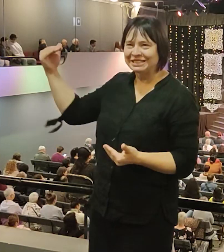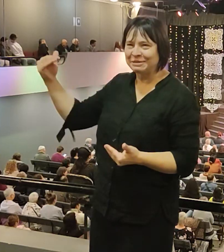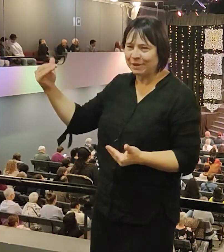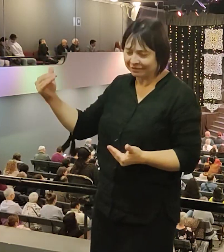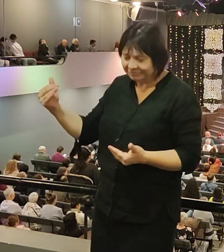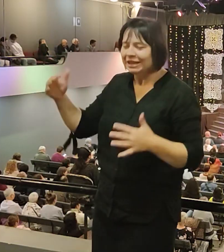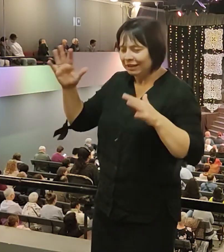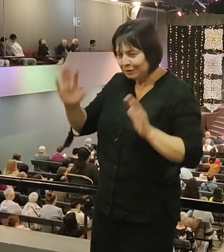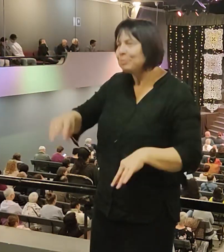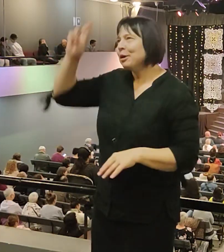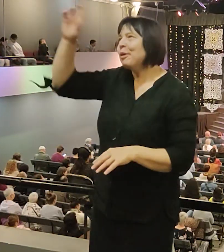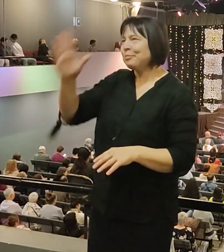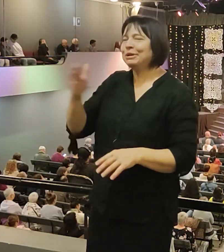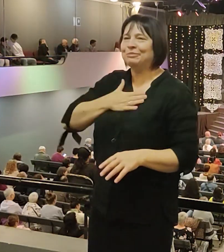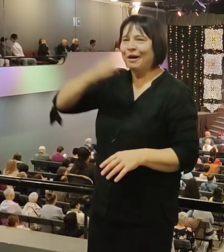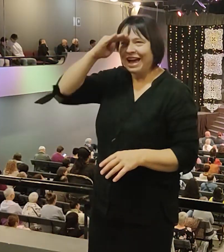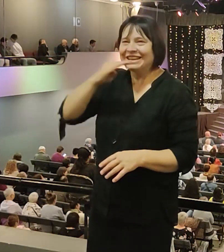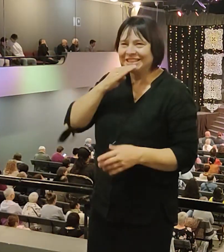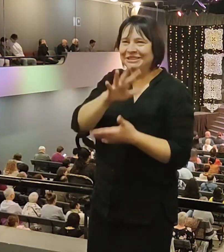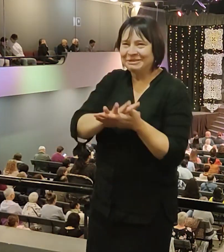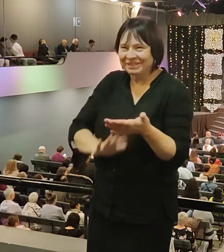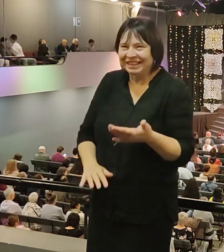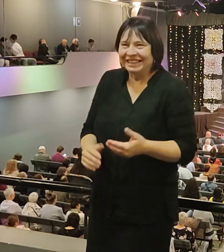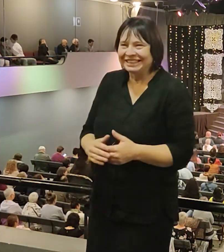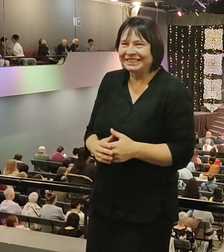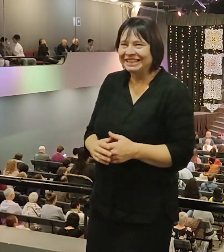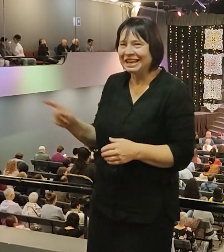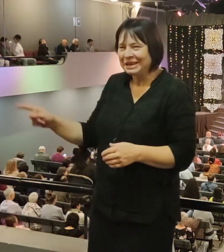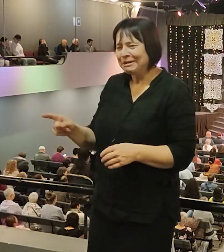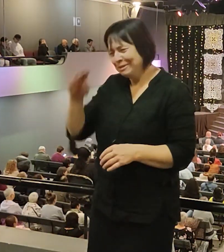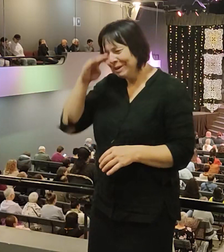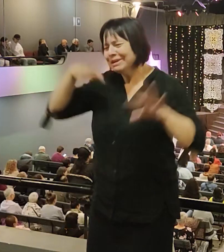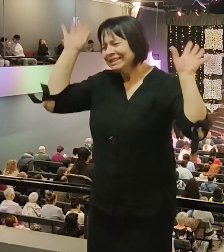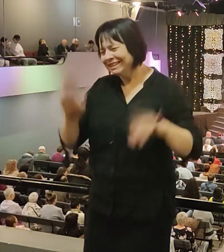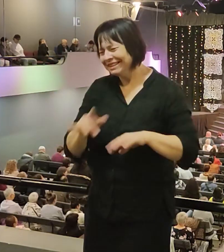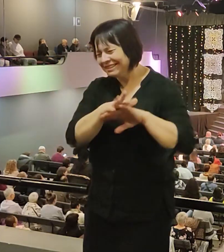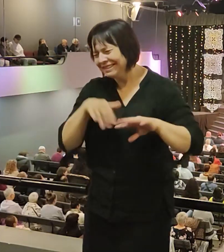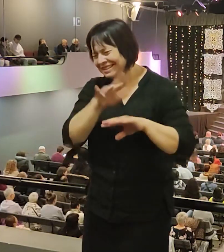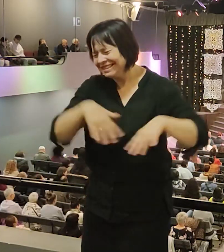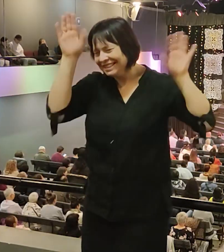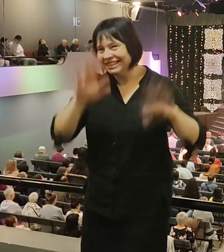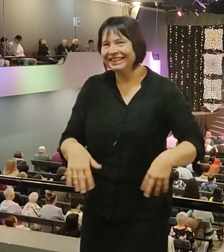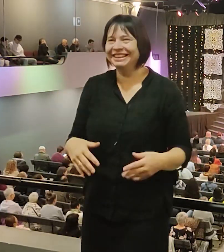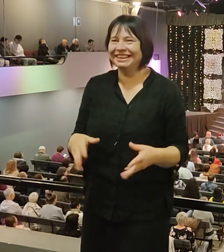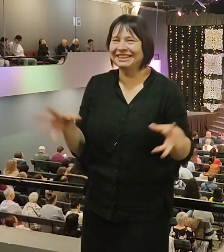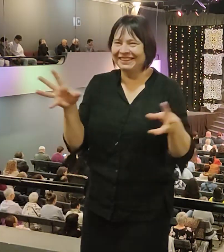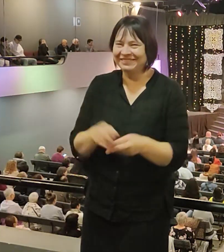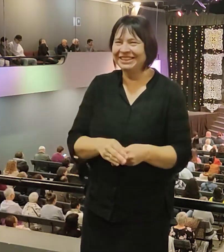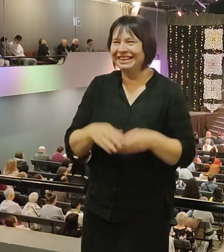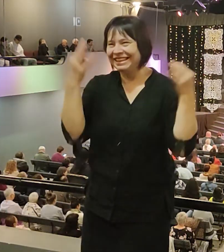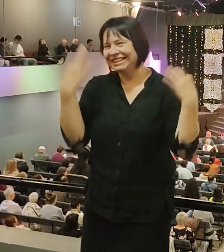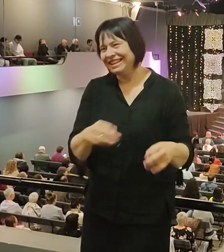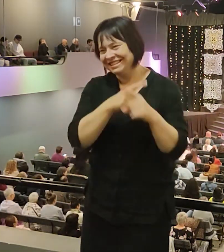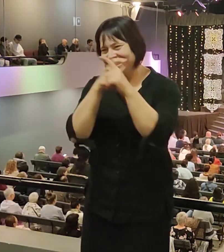любой ситуации нашей жизни. Он был тайным учеником. Но что он сделал? Евангелие Иоанна, 19